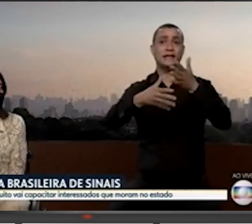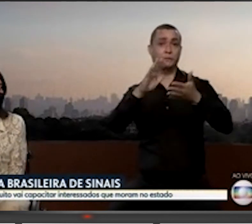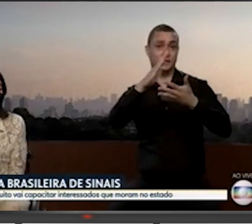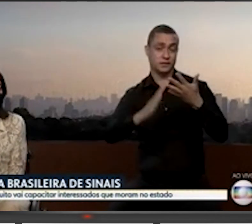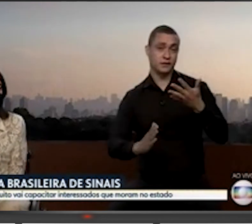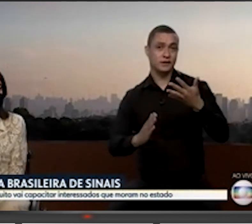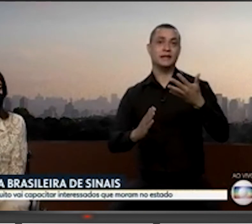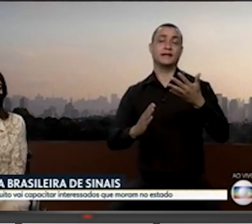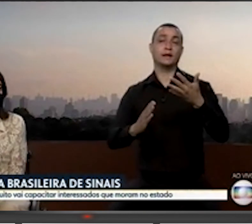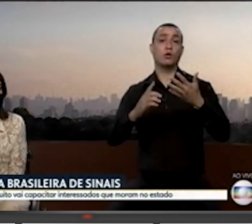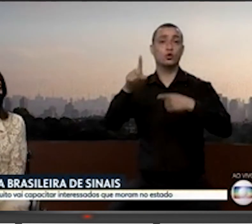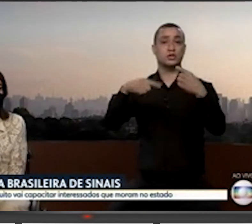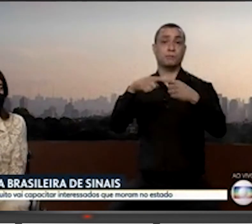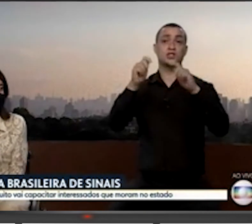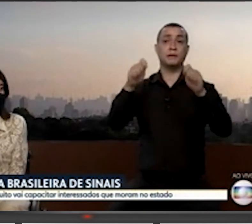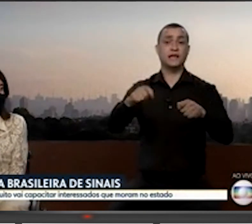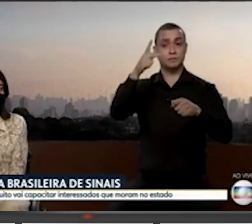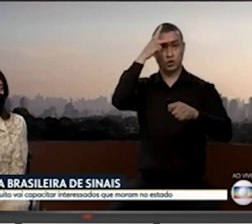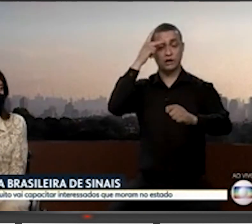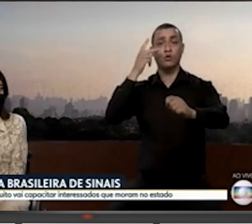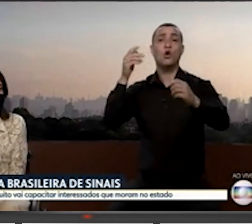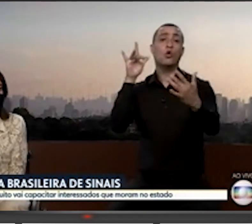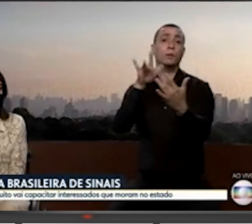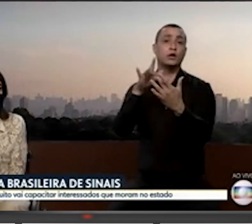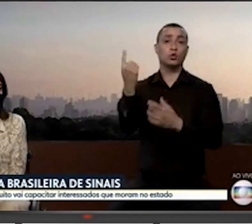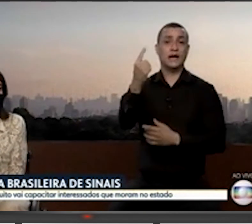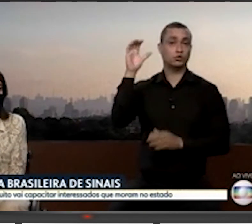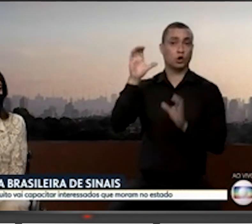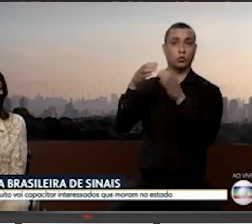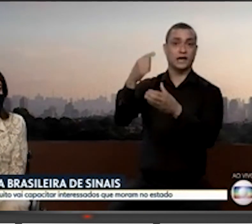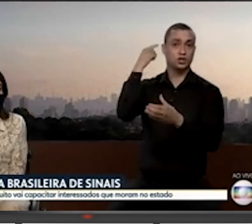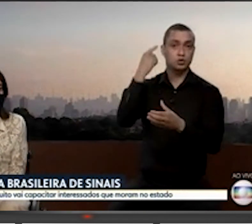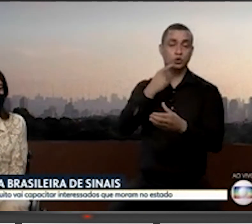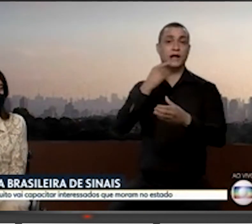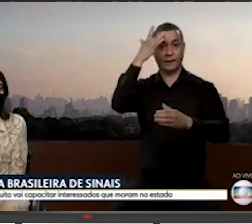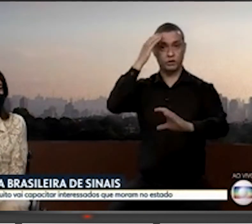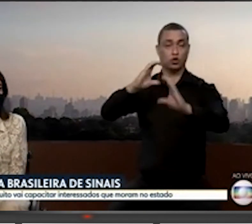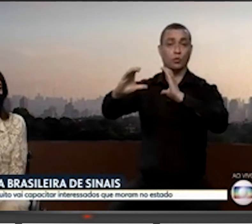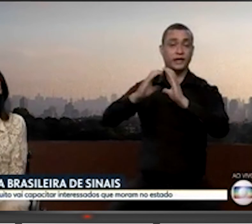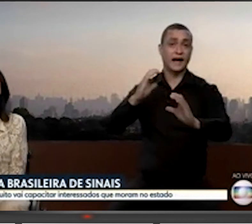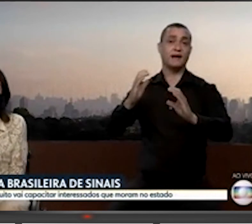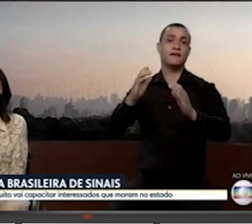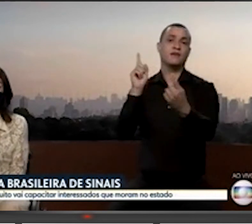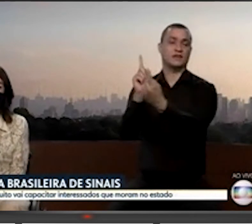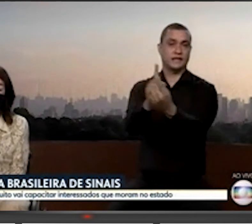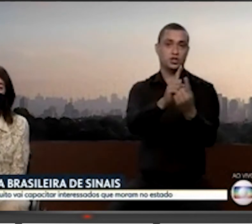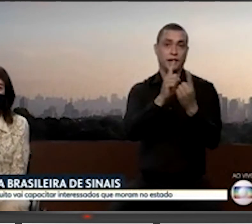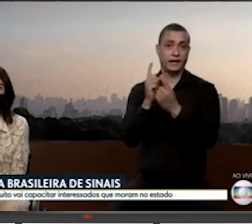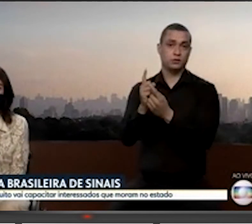Libras. Então, é um curso que possibilita que as pessoas tenham um primeiro contato com a comunidade surda, aprendam a se comunicar, fazer atendimentos,